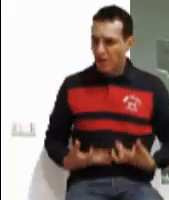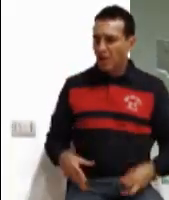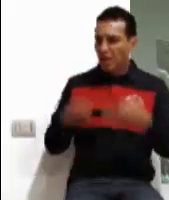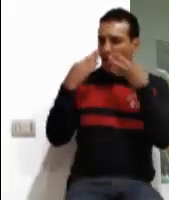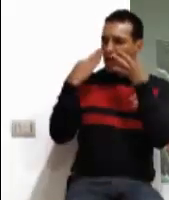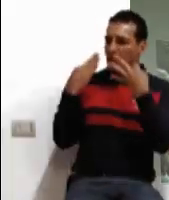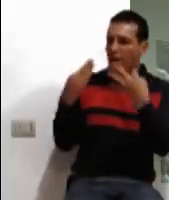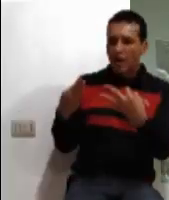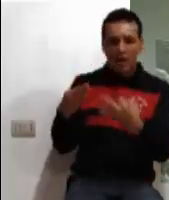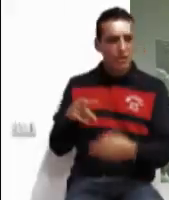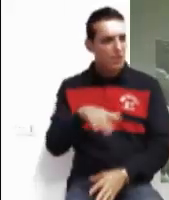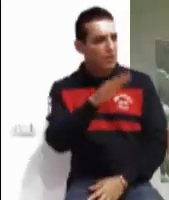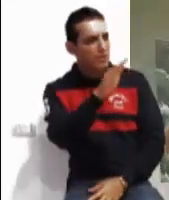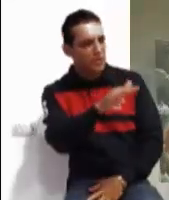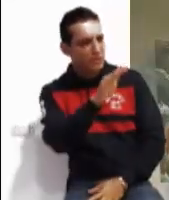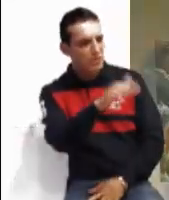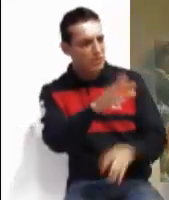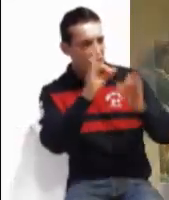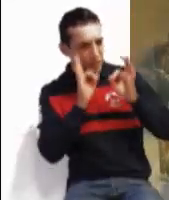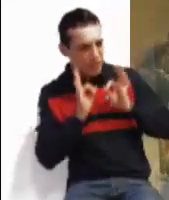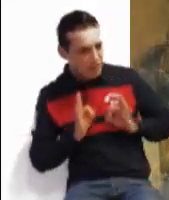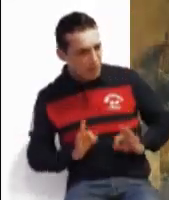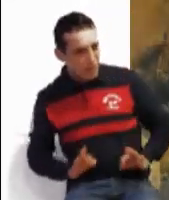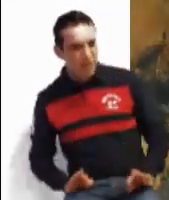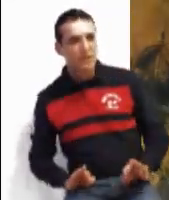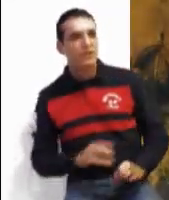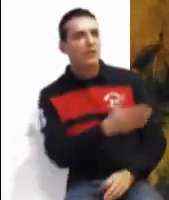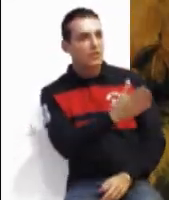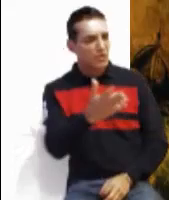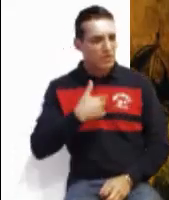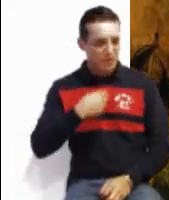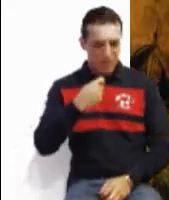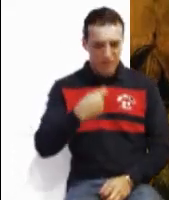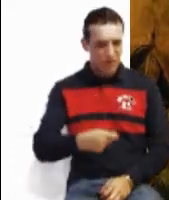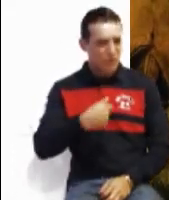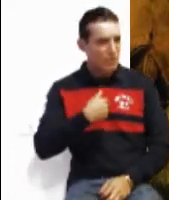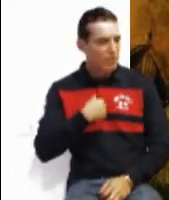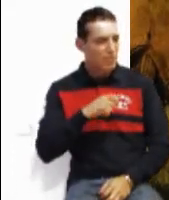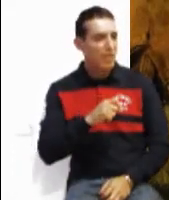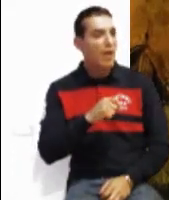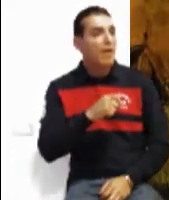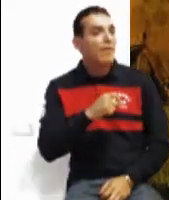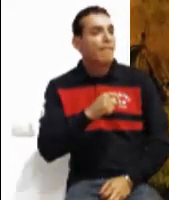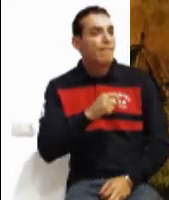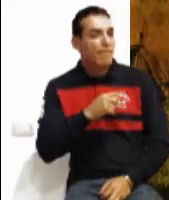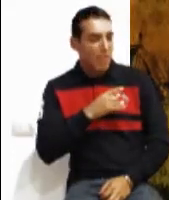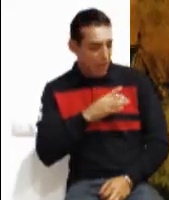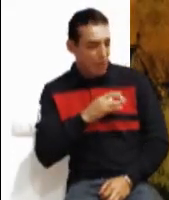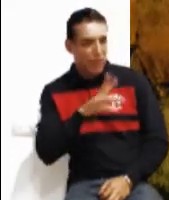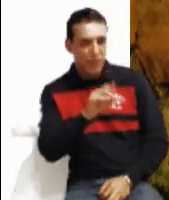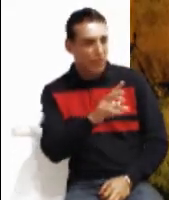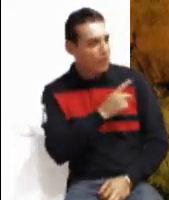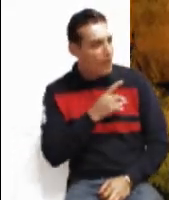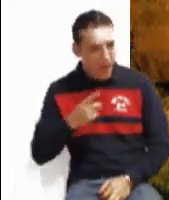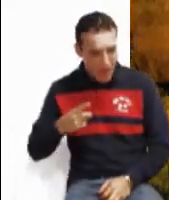Pero Él les habló enseguida y les dijo, ánimo, soy yo, no teman Subió a la